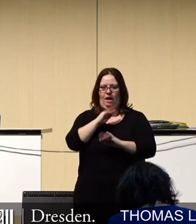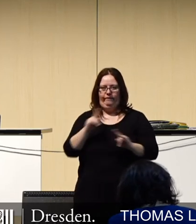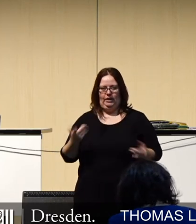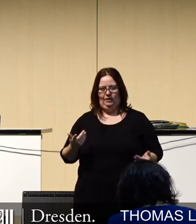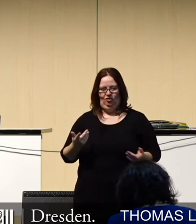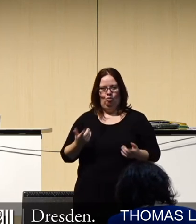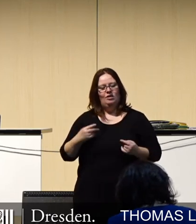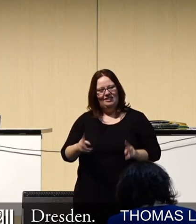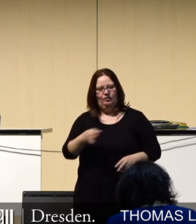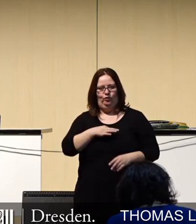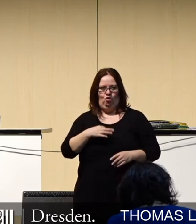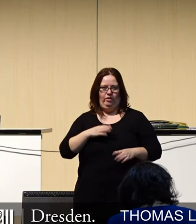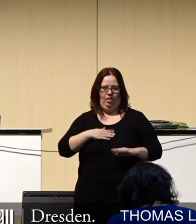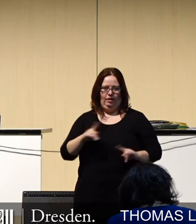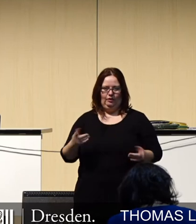Bürger nicht mit einbezogen werden.